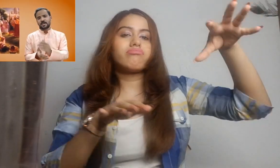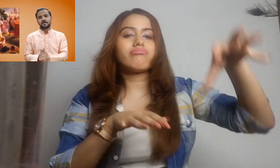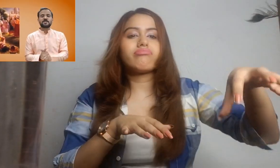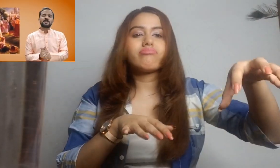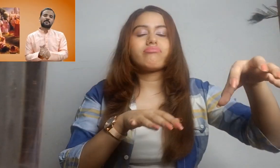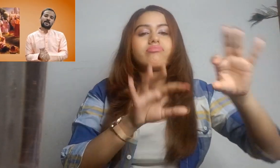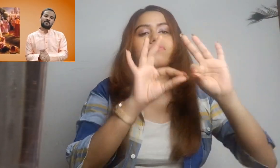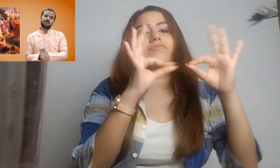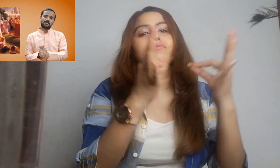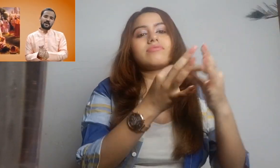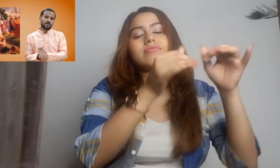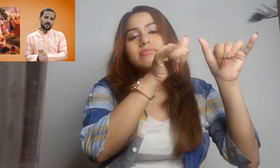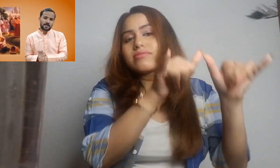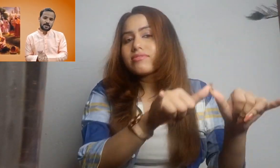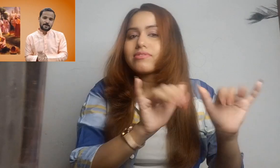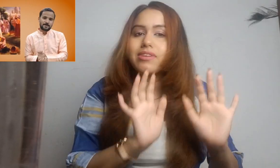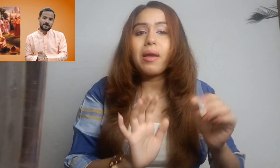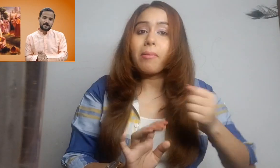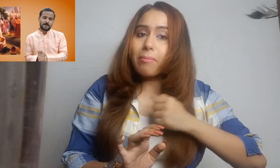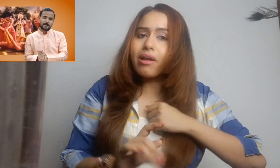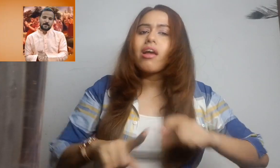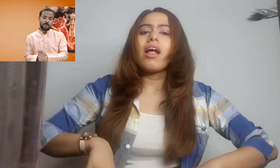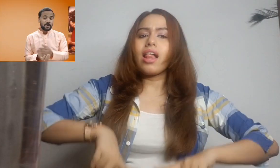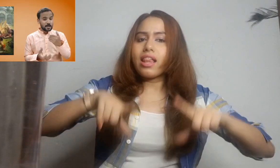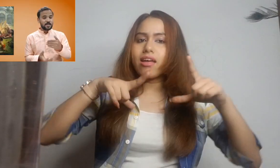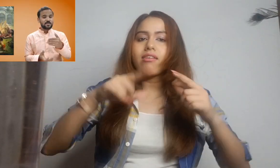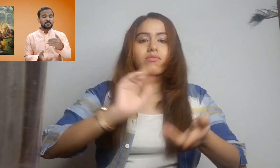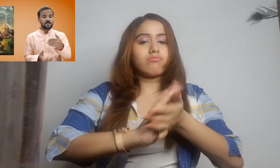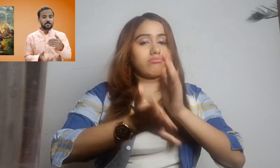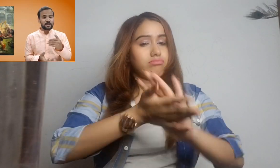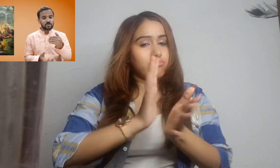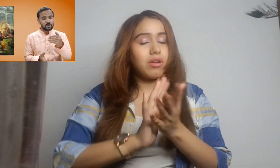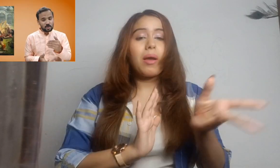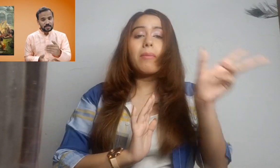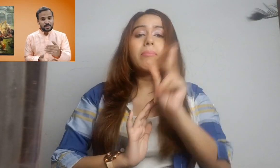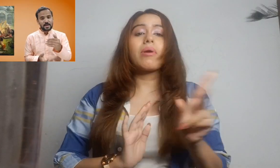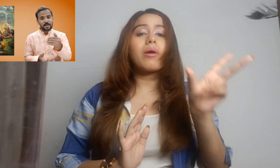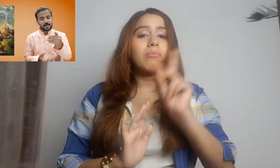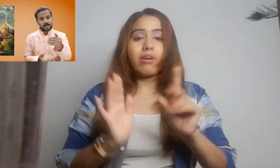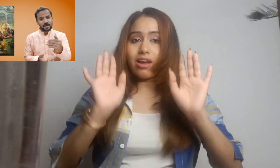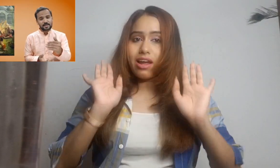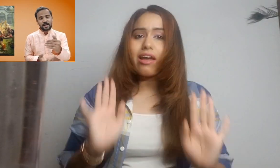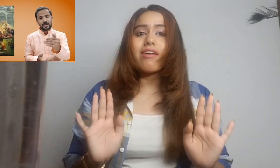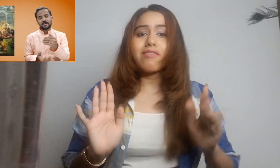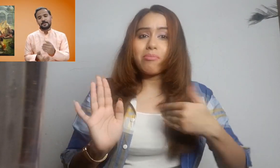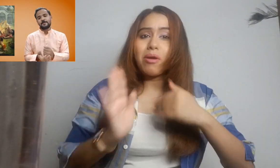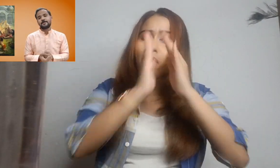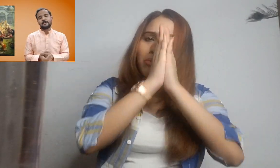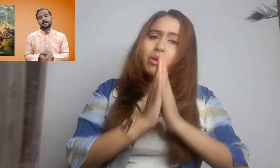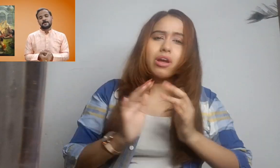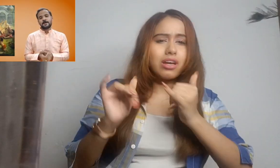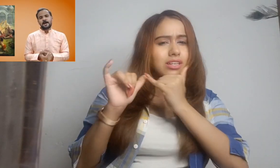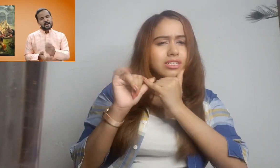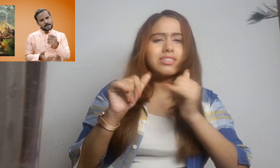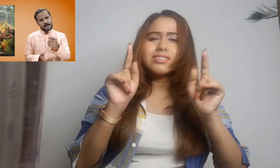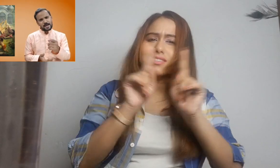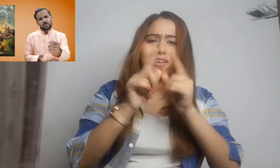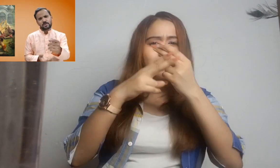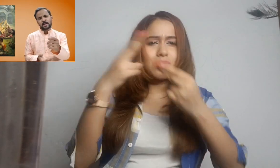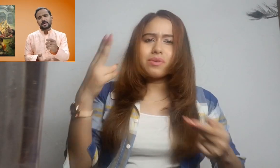जाकर बसना पड़ा अपने परिवार को ले जाकर मेरे भी जीवन में चुनौतियां लगातार रही अन्याय होता